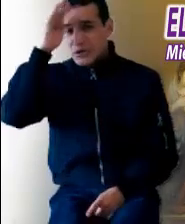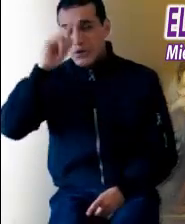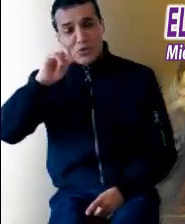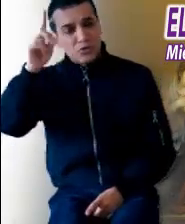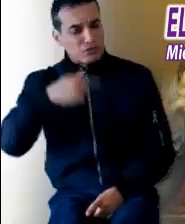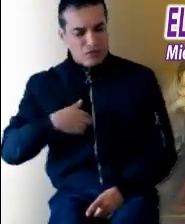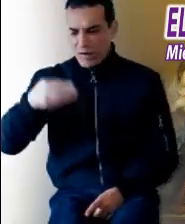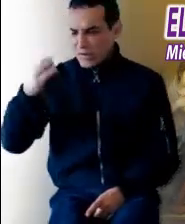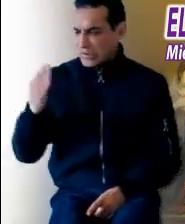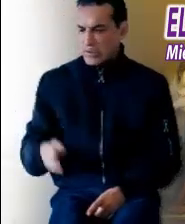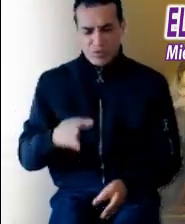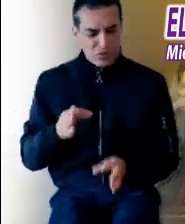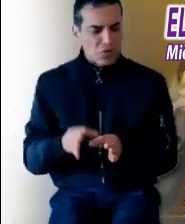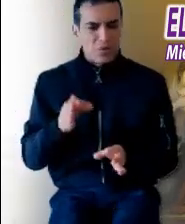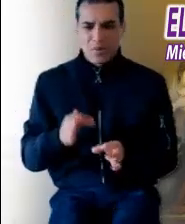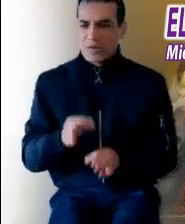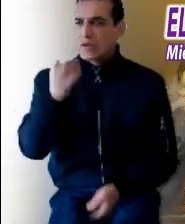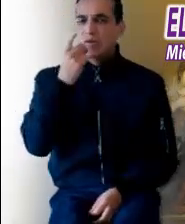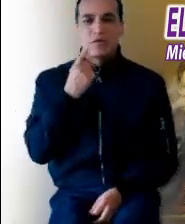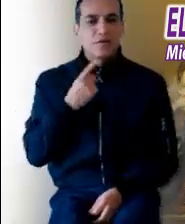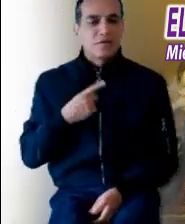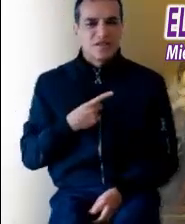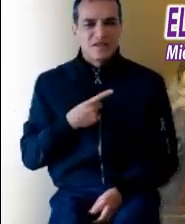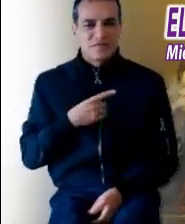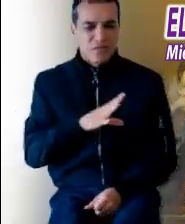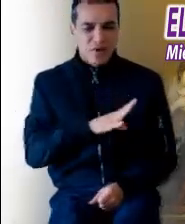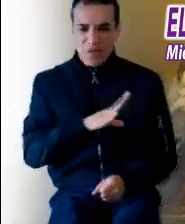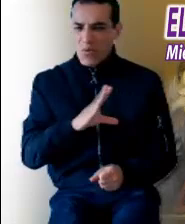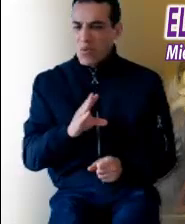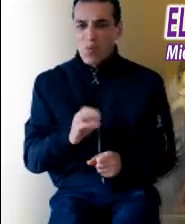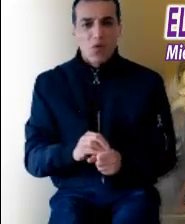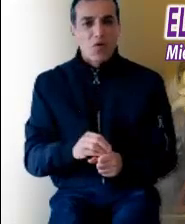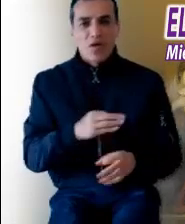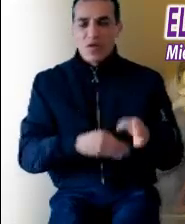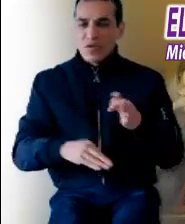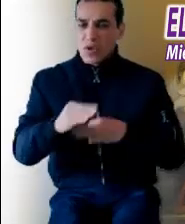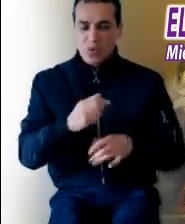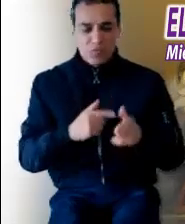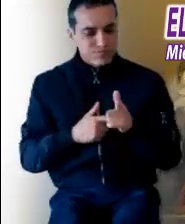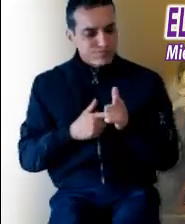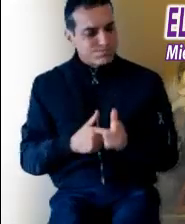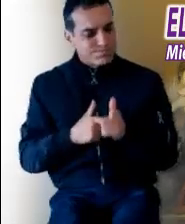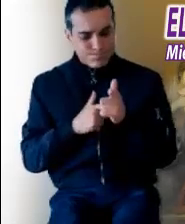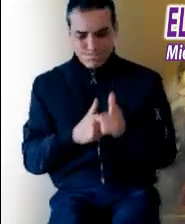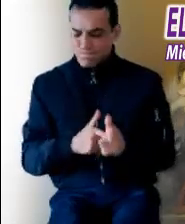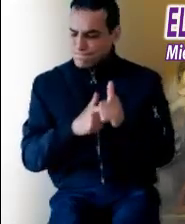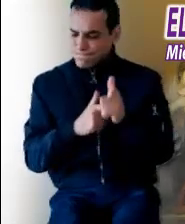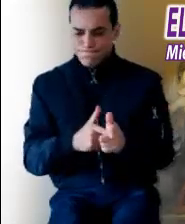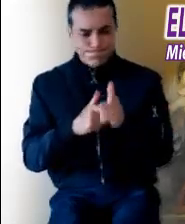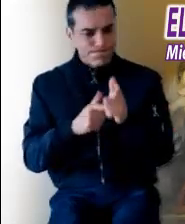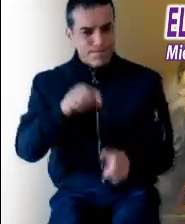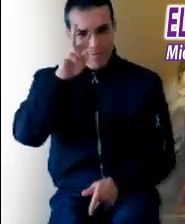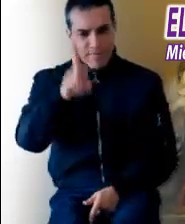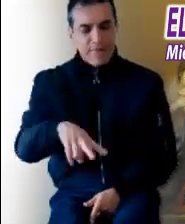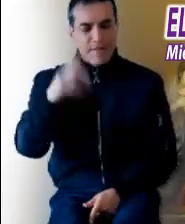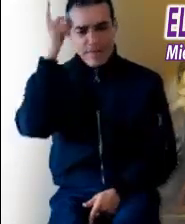cumplas en mí lo que me has dicho, encierra todo el trayecto de seguimiento del verdadero discípulo.